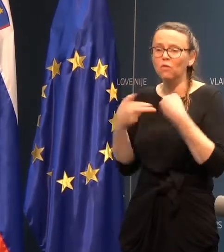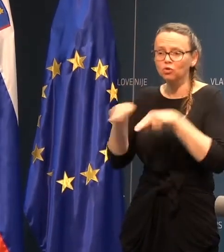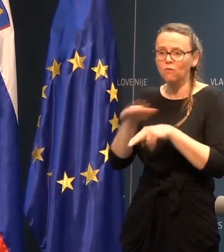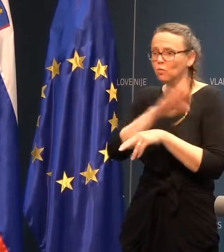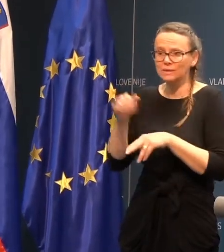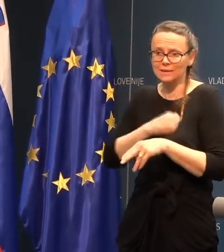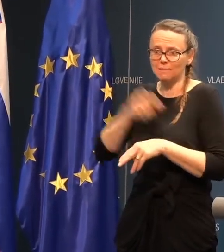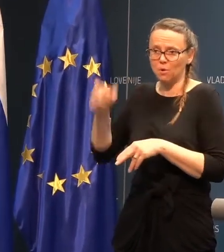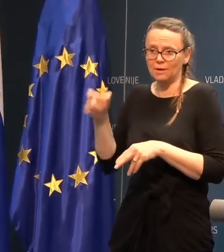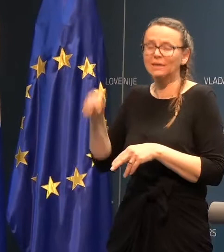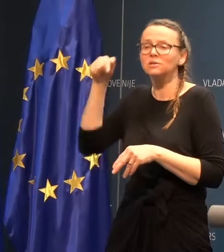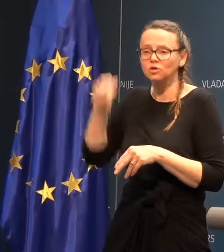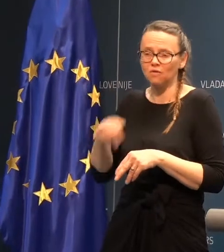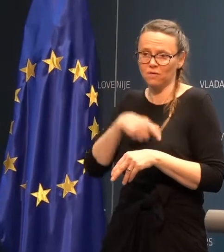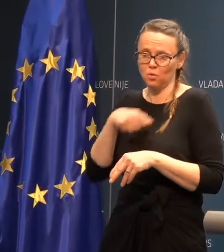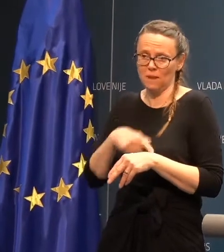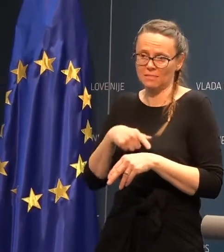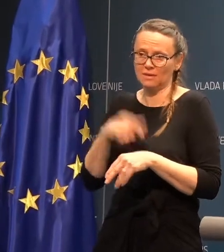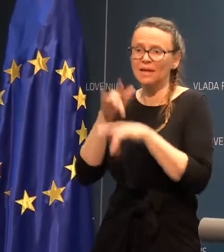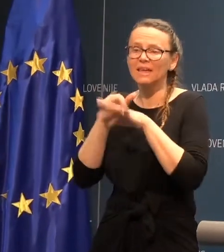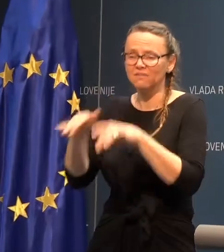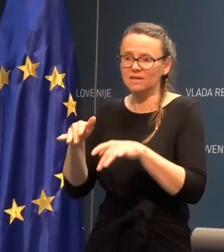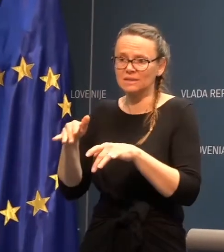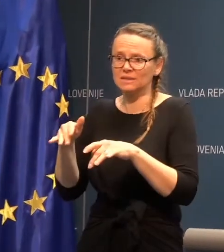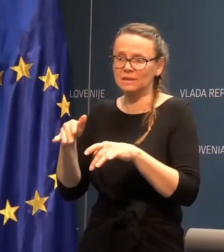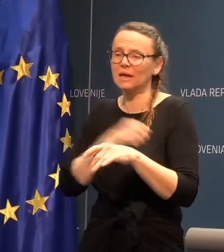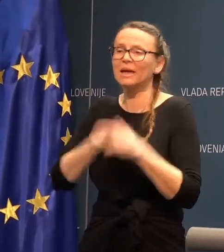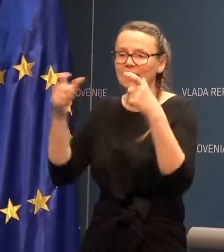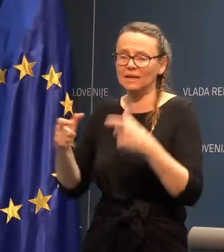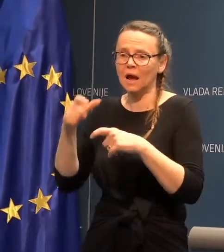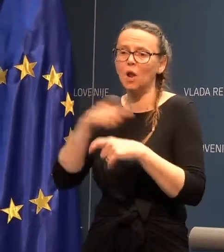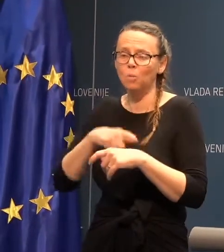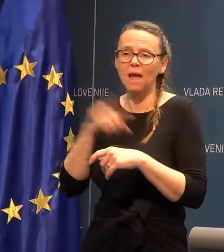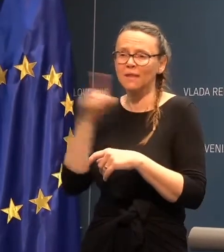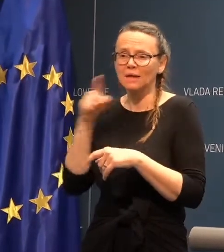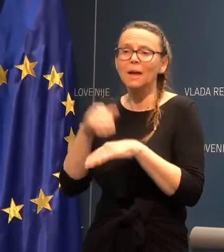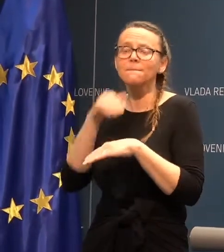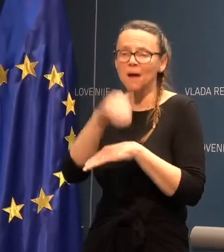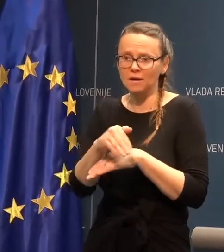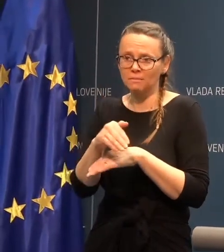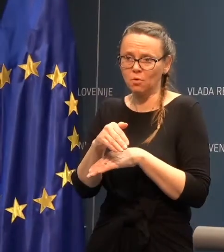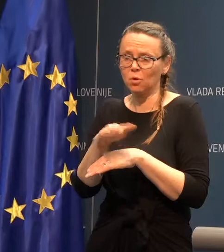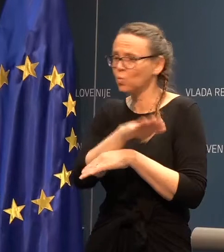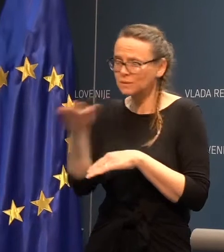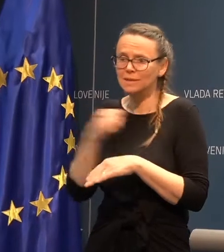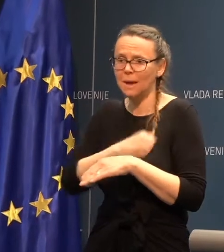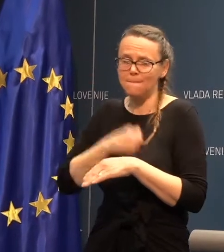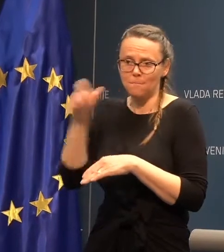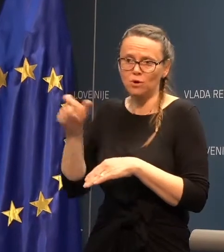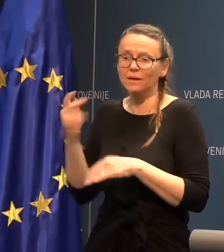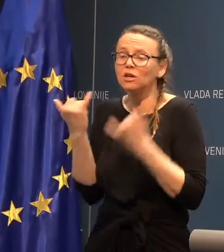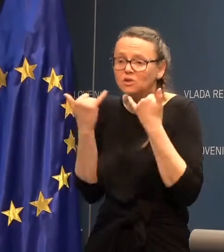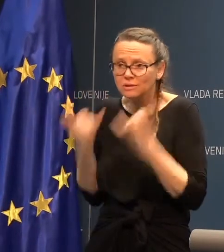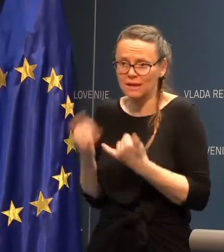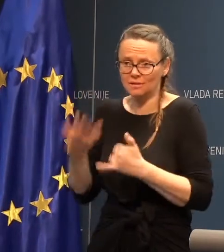boljniki se zdajajo na infekcijske kliniki Ljubljana in pa v Zetni klinični centru imali bod na infekcijskom odrej. Pravzaprav si boljniki, se ta trenutih